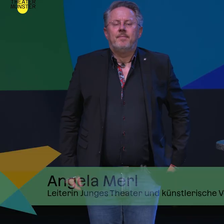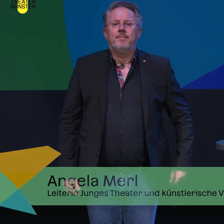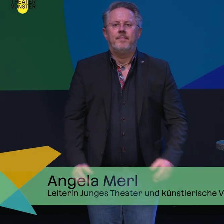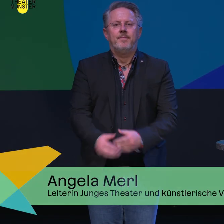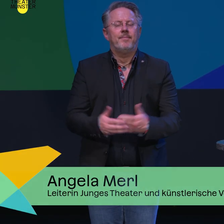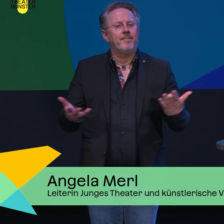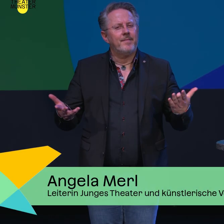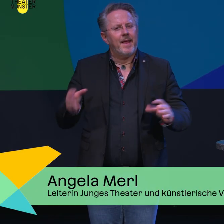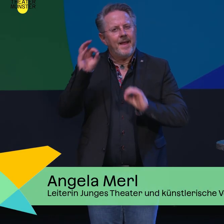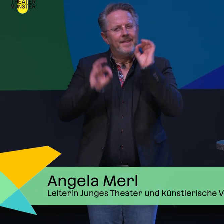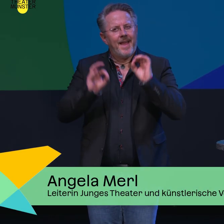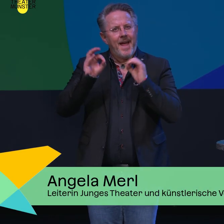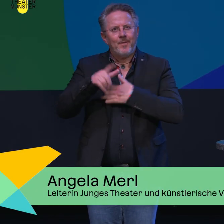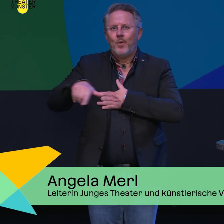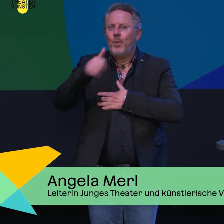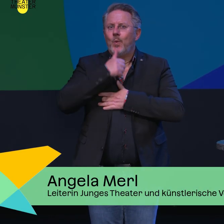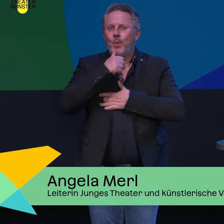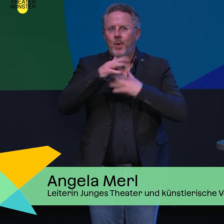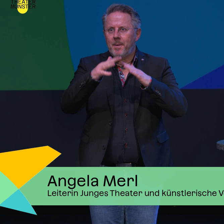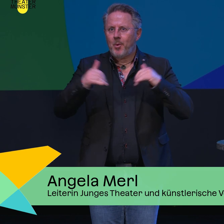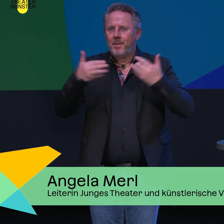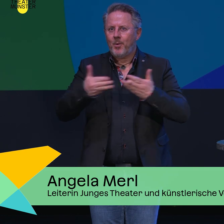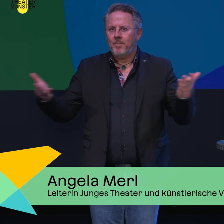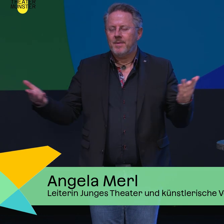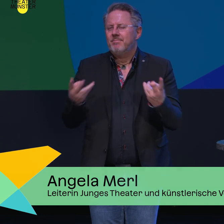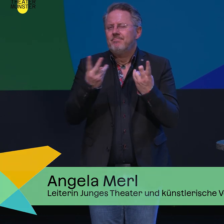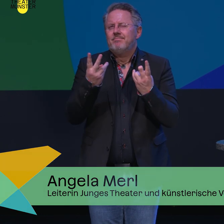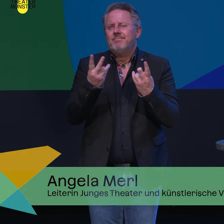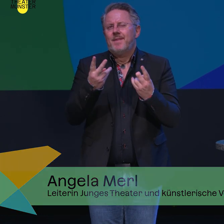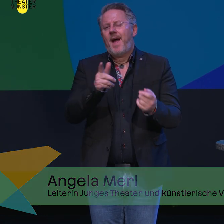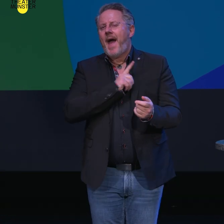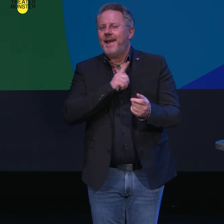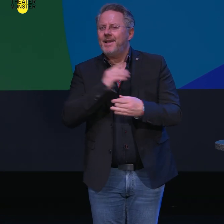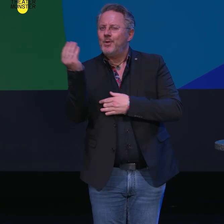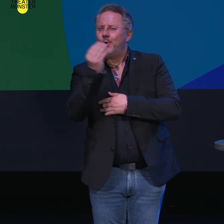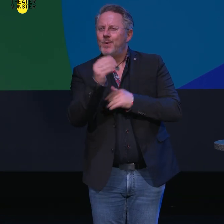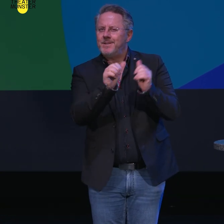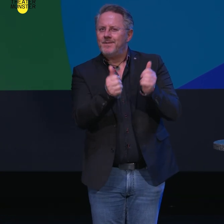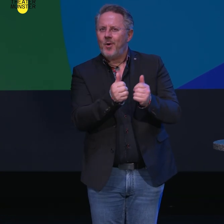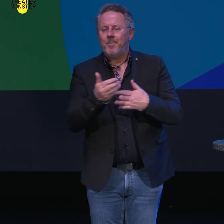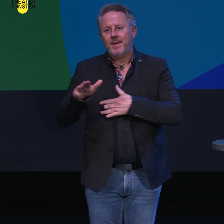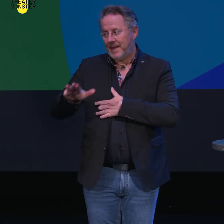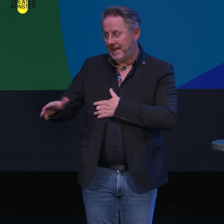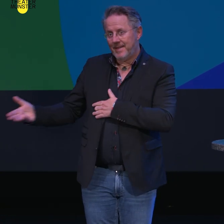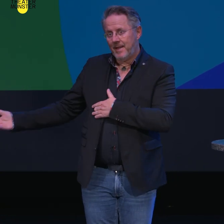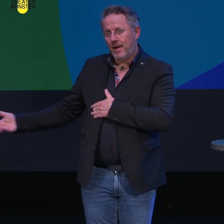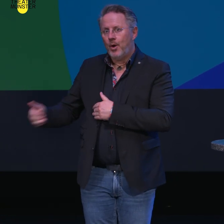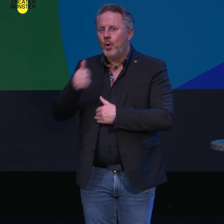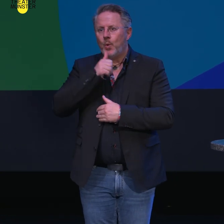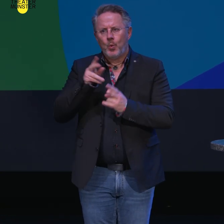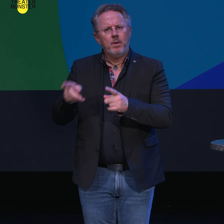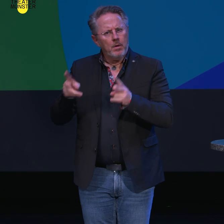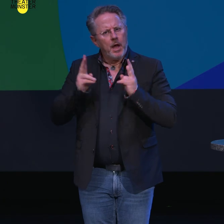Theater für junges Publikum ist eine eigene Kunstform. Kinder und Jugendliche haben ein Recht